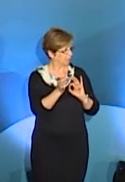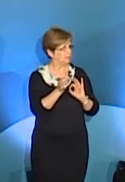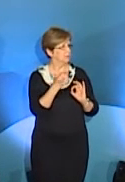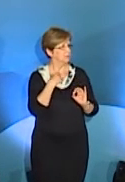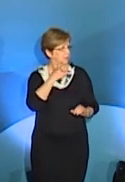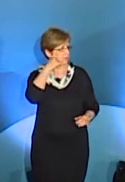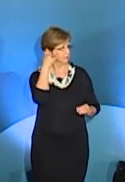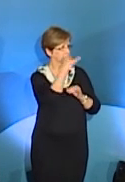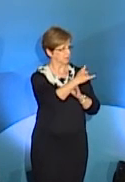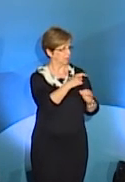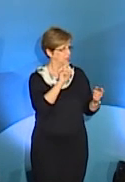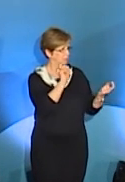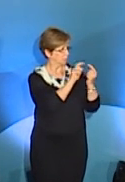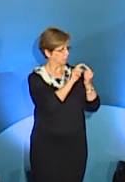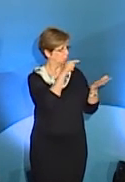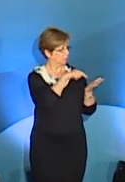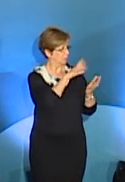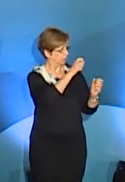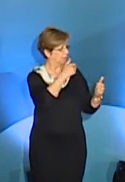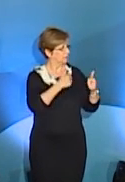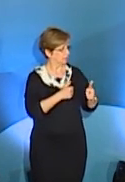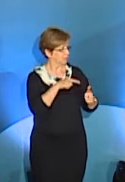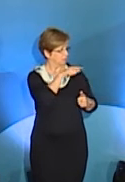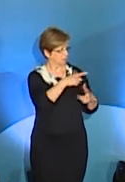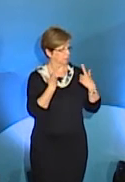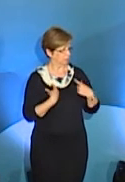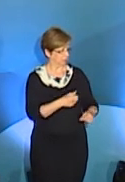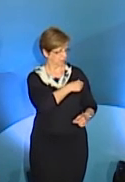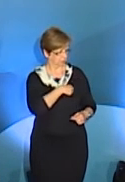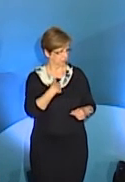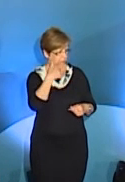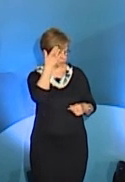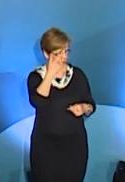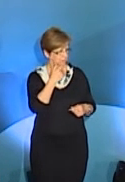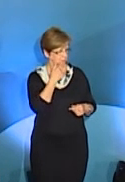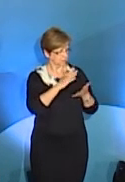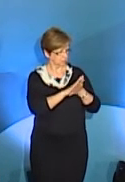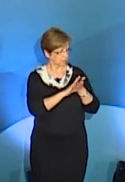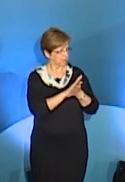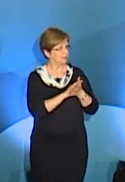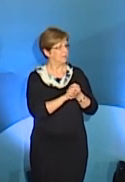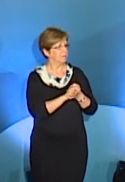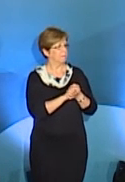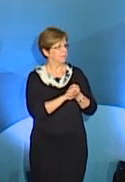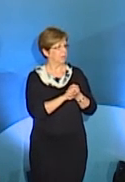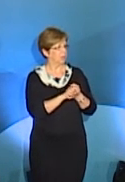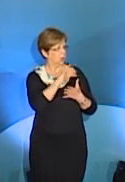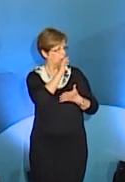stacji i tam Pani, która sama nie zna, poza poszczególnymi tylko kilkoma znakami, korzysta jeszcze z pomocy